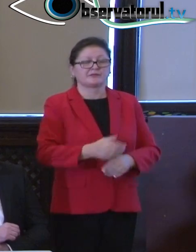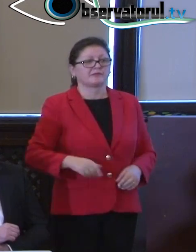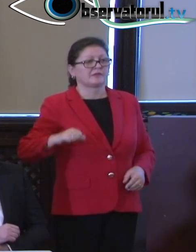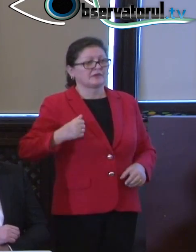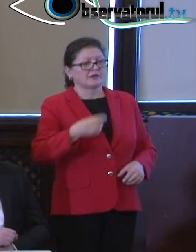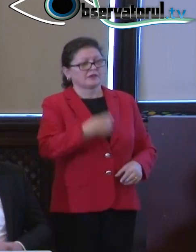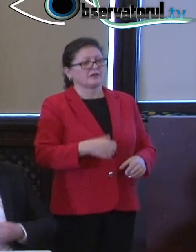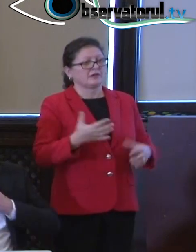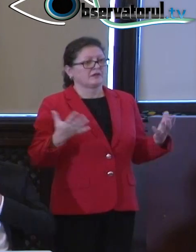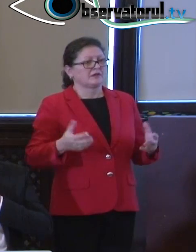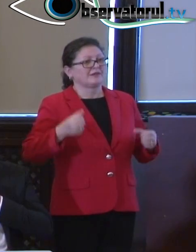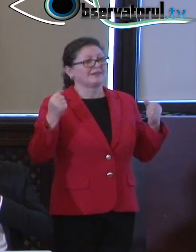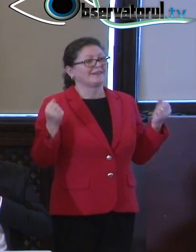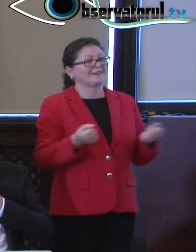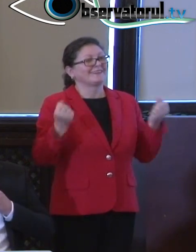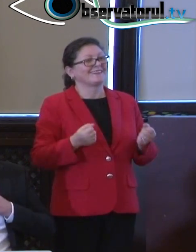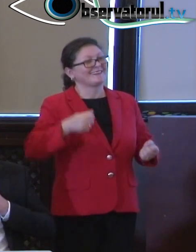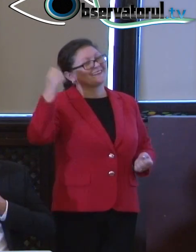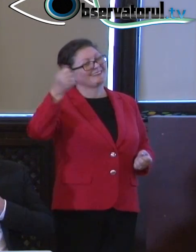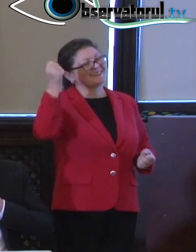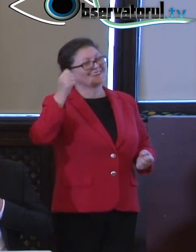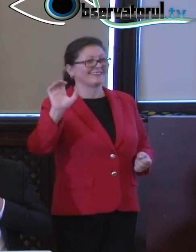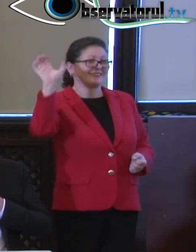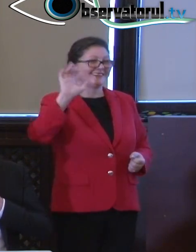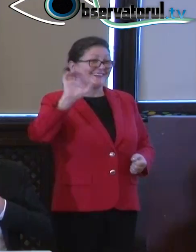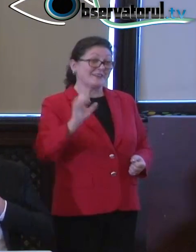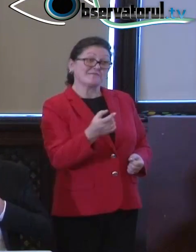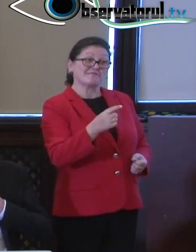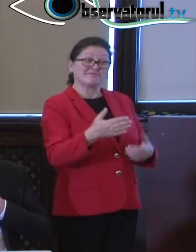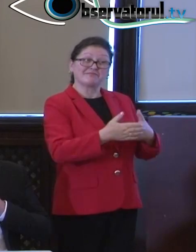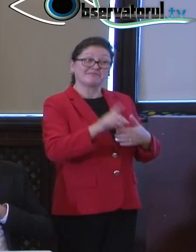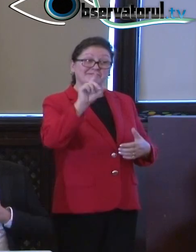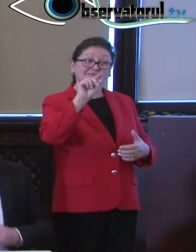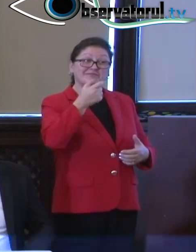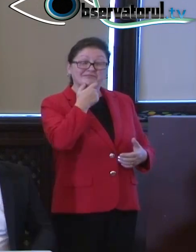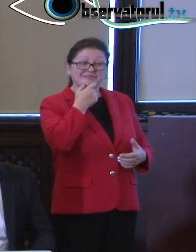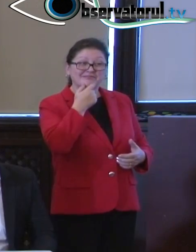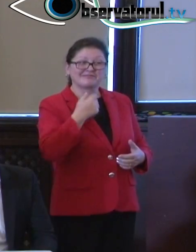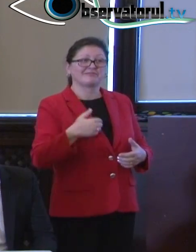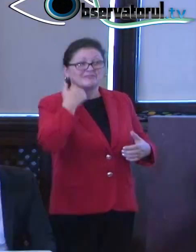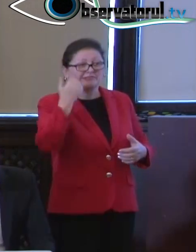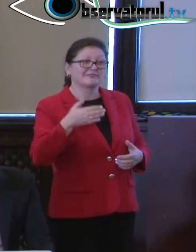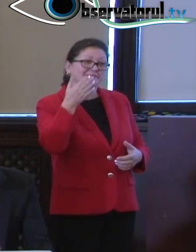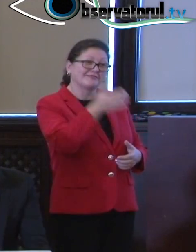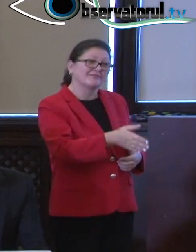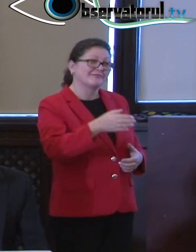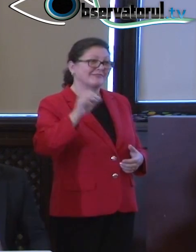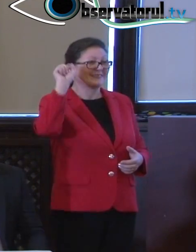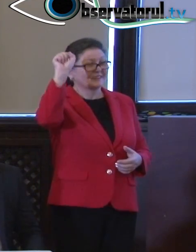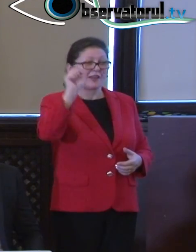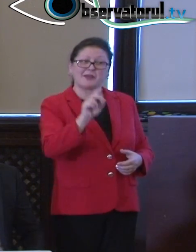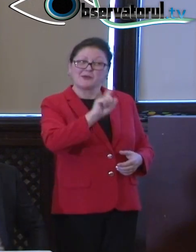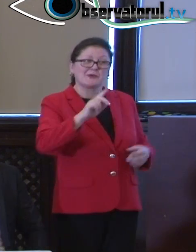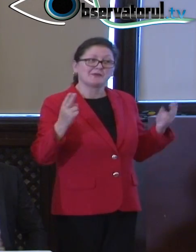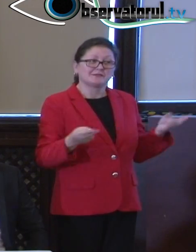afaceri europene cred că nu ai intrat în politică, sunt vreo 20 de ani. E treabă ușoară. Nu e ușor să vorbești în cuvinte